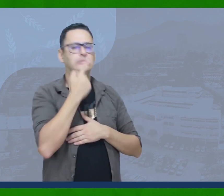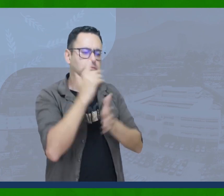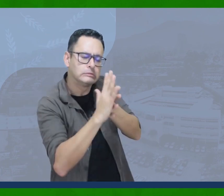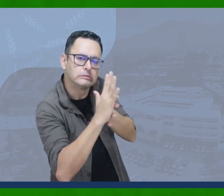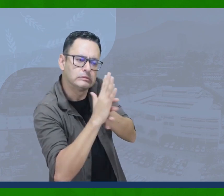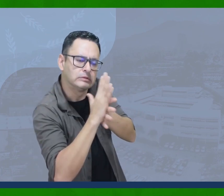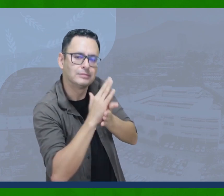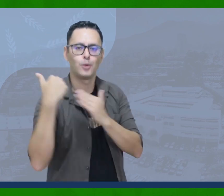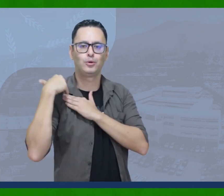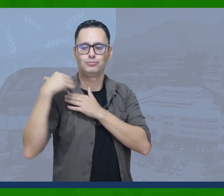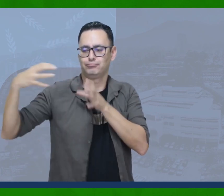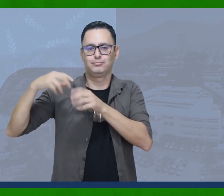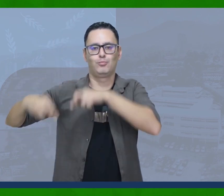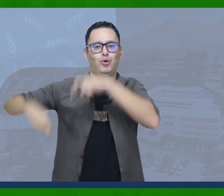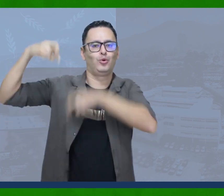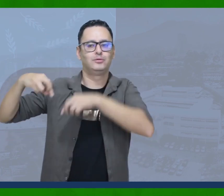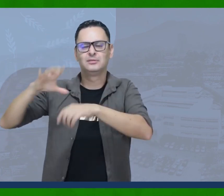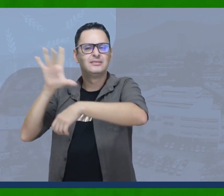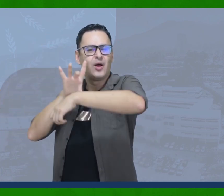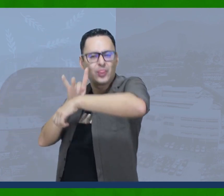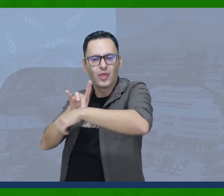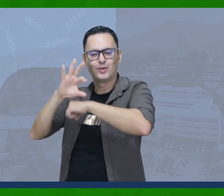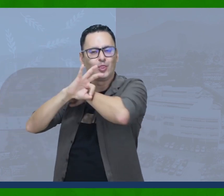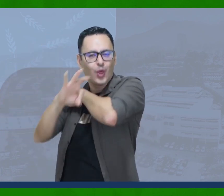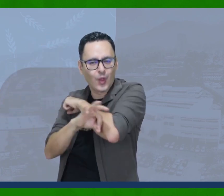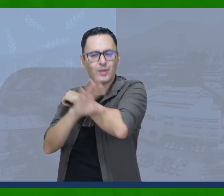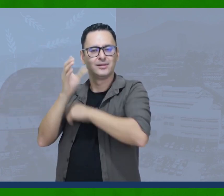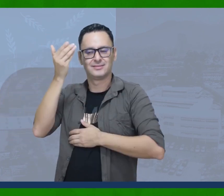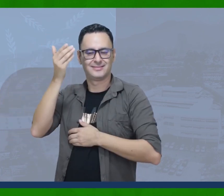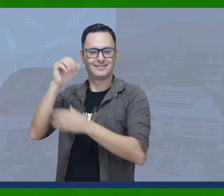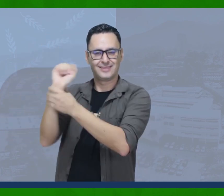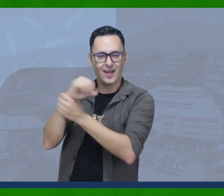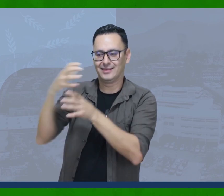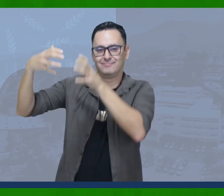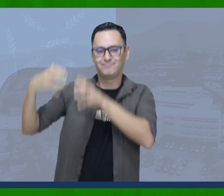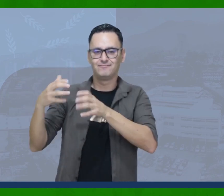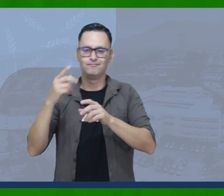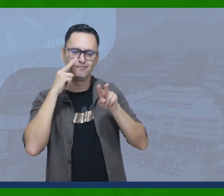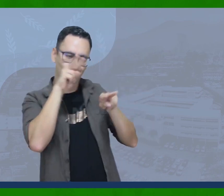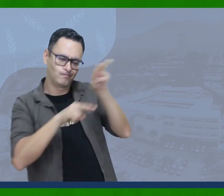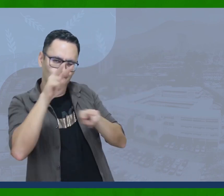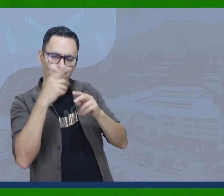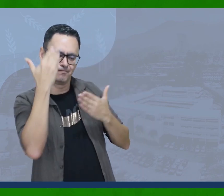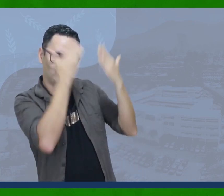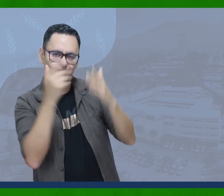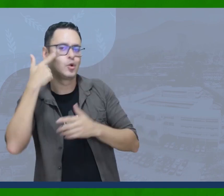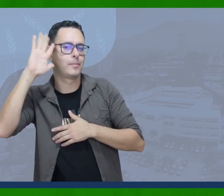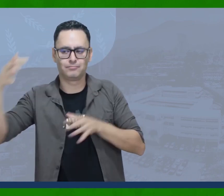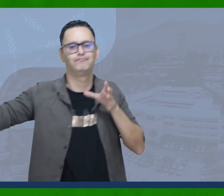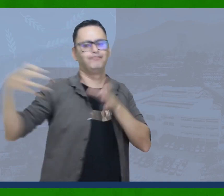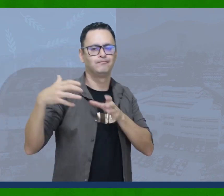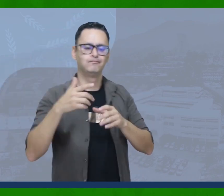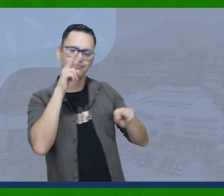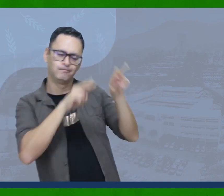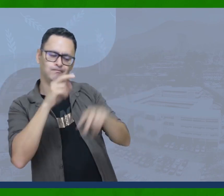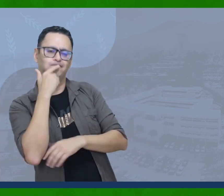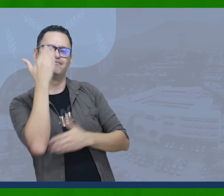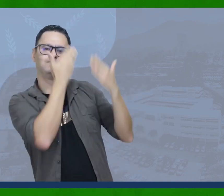primeros pasos fueron recoger información y analizarla por profesionales de la salud, médicos, psicólogos,